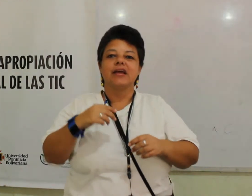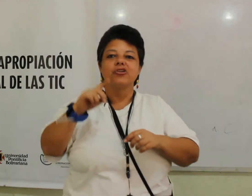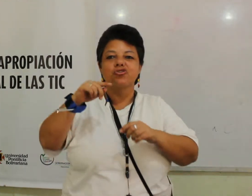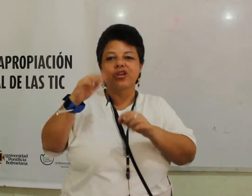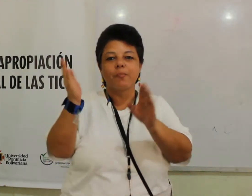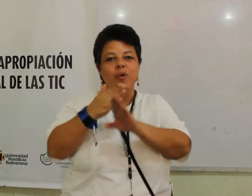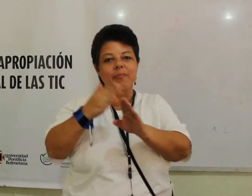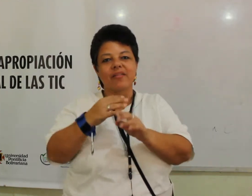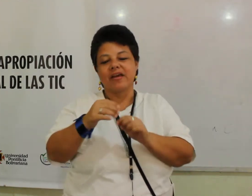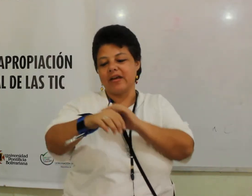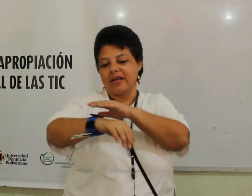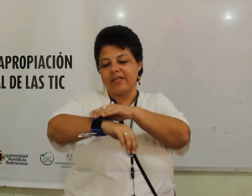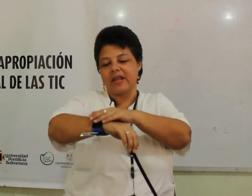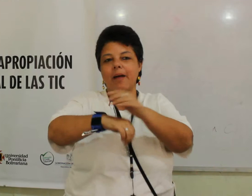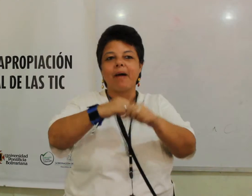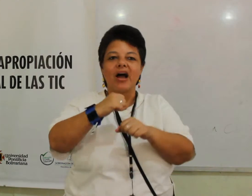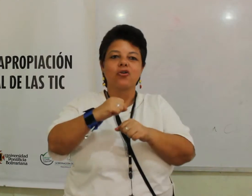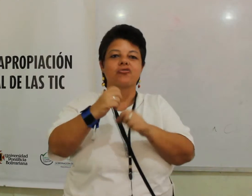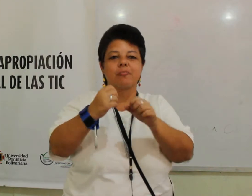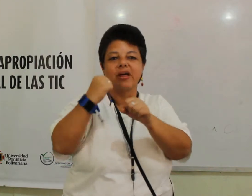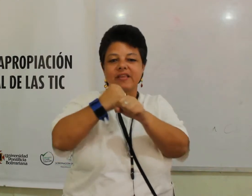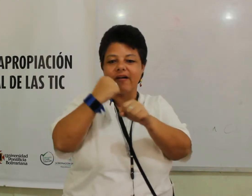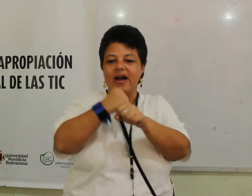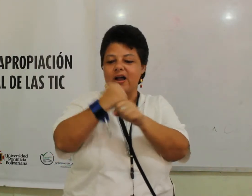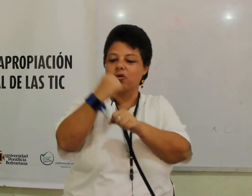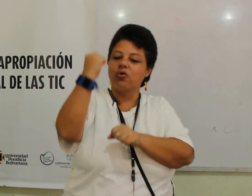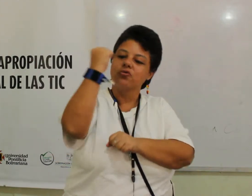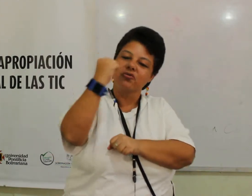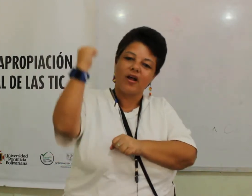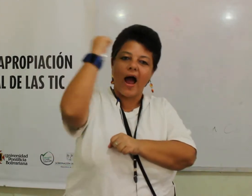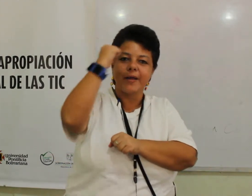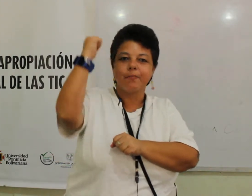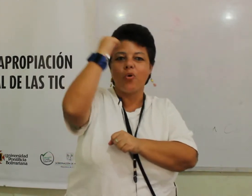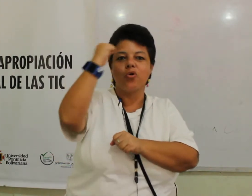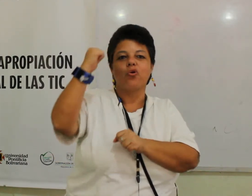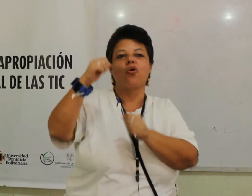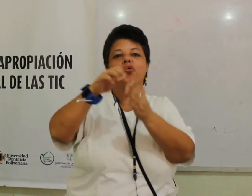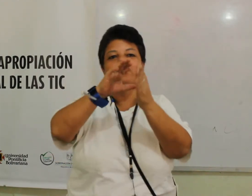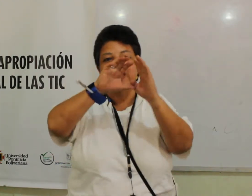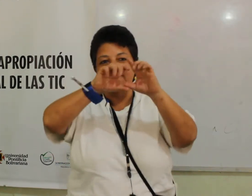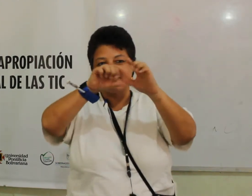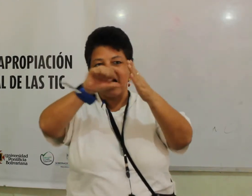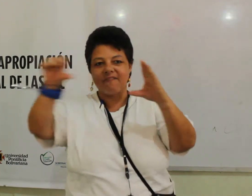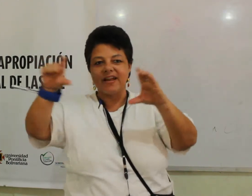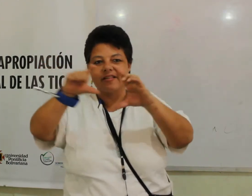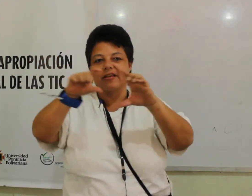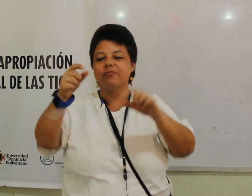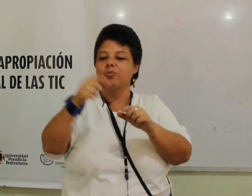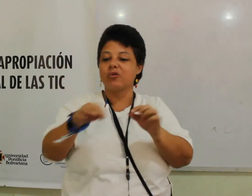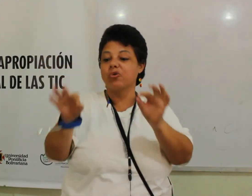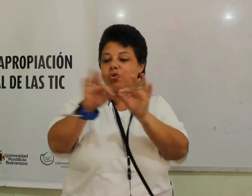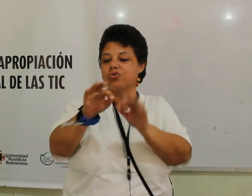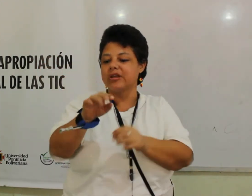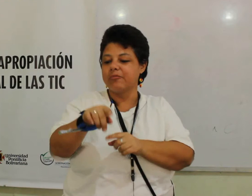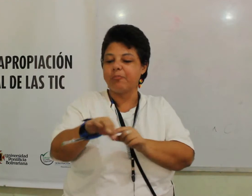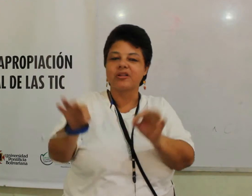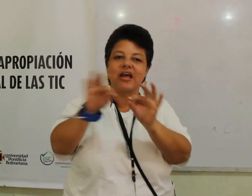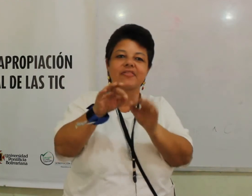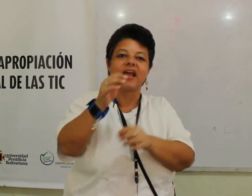Niños que tienen problemas de la mano, se pueden trabajar con iPhone, con tablet. Es muy útil, muy importante la